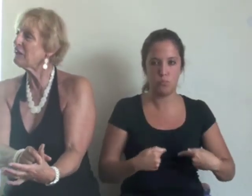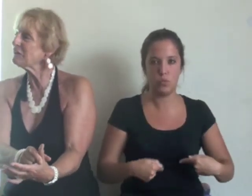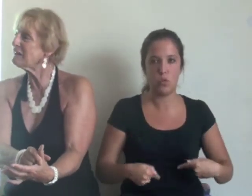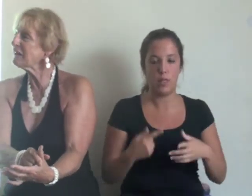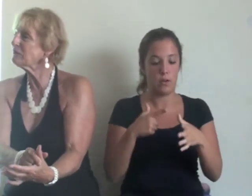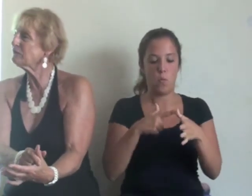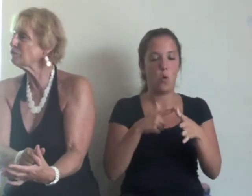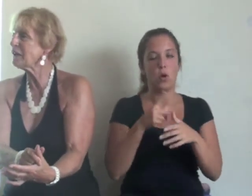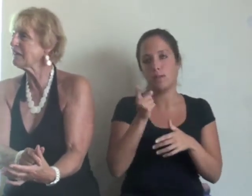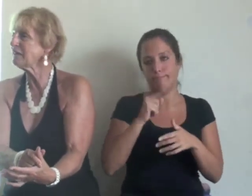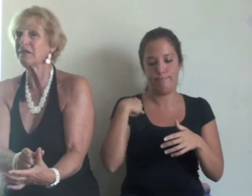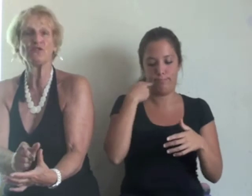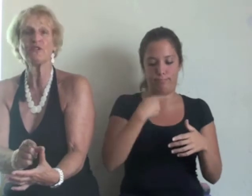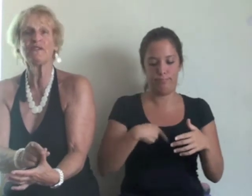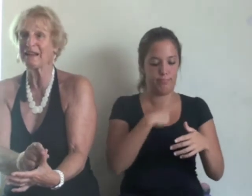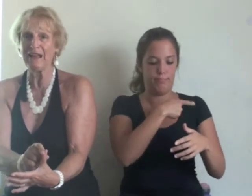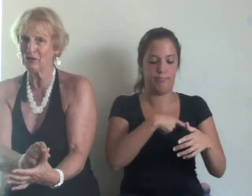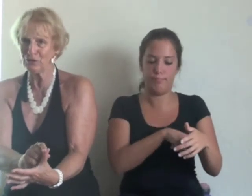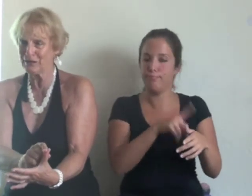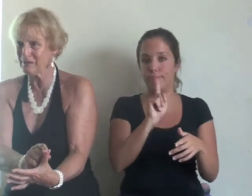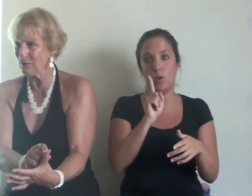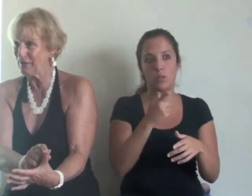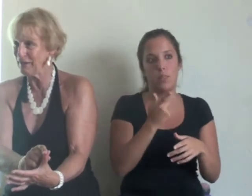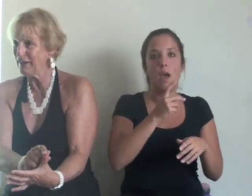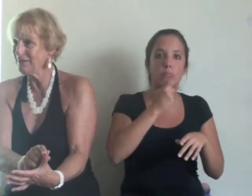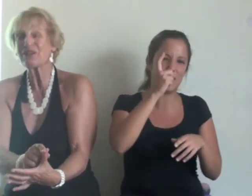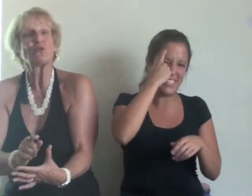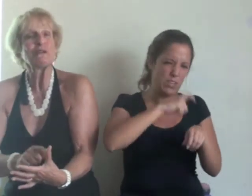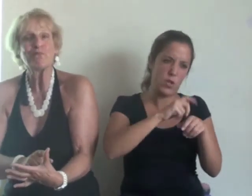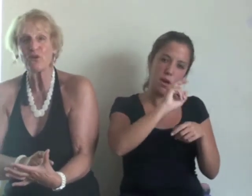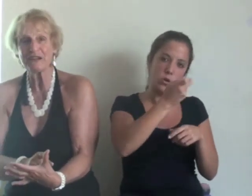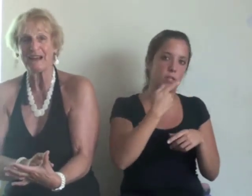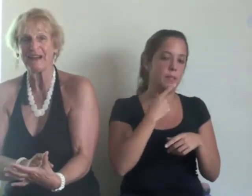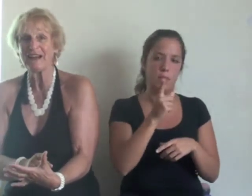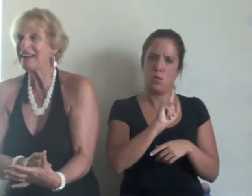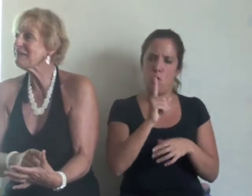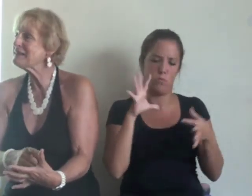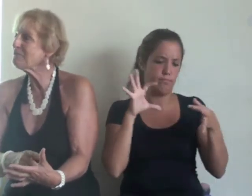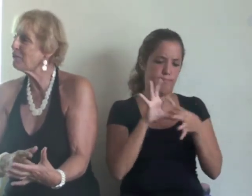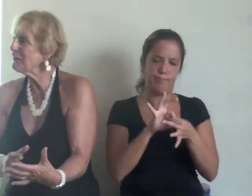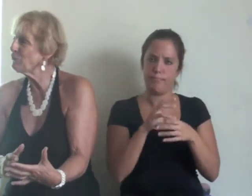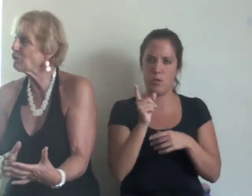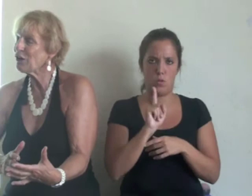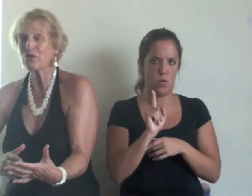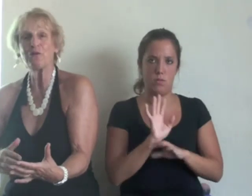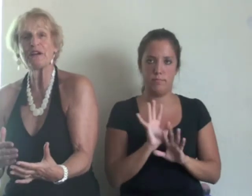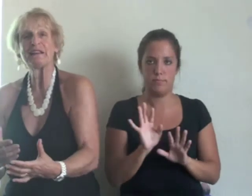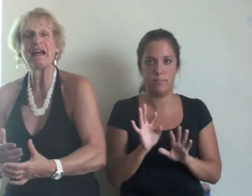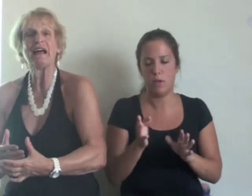hay otras dificulturas que dicen, no es verdad, no corresponde. Pero no importa. Si ponemos, como en la